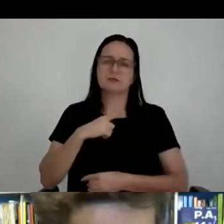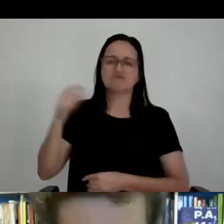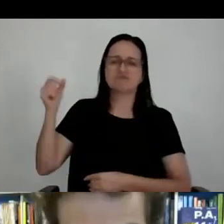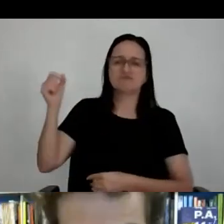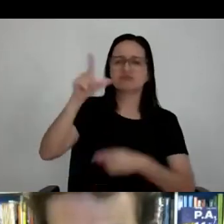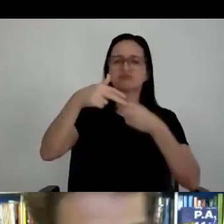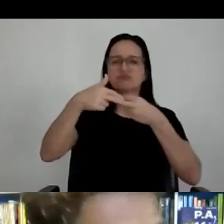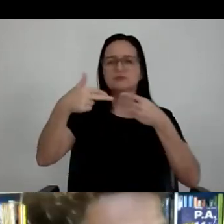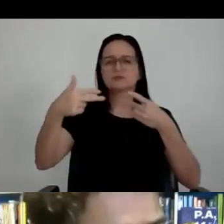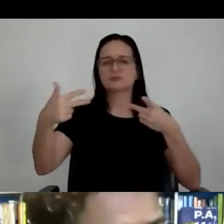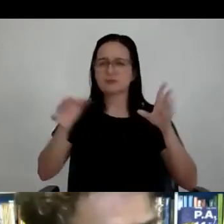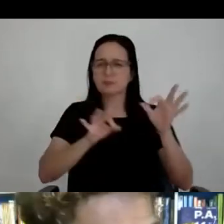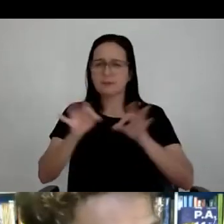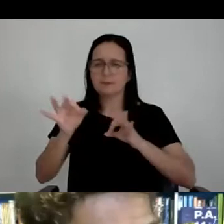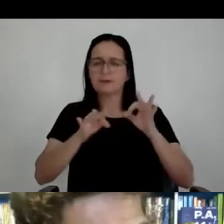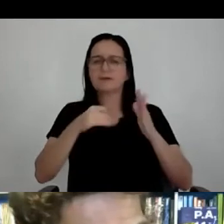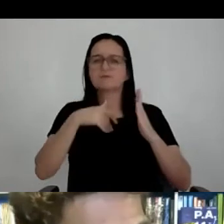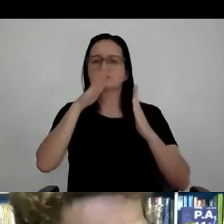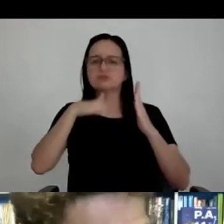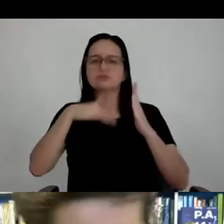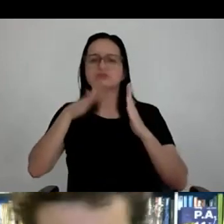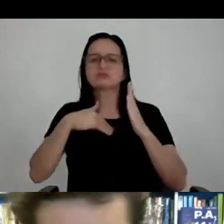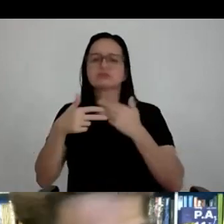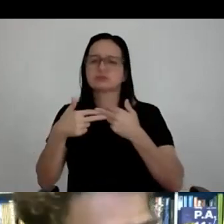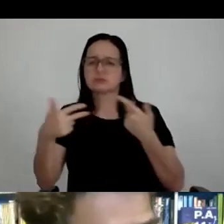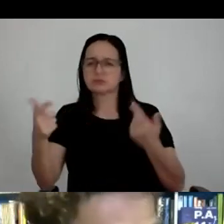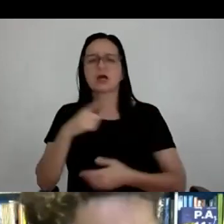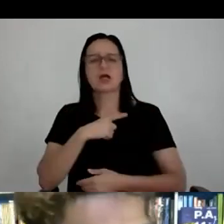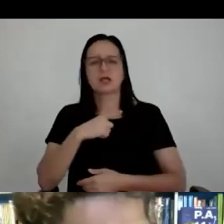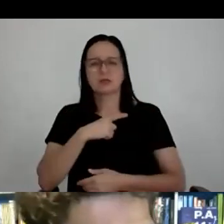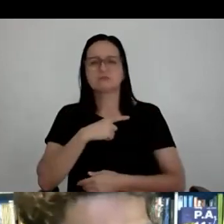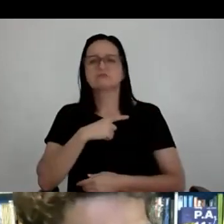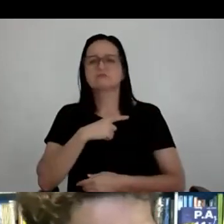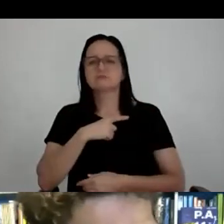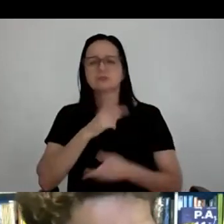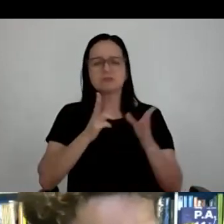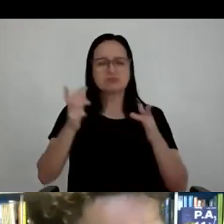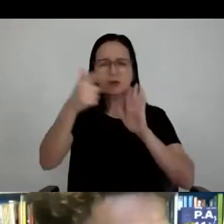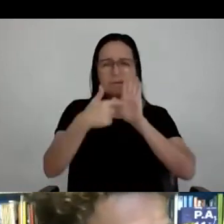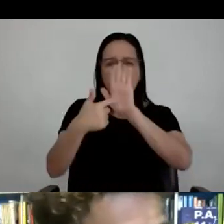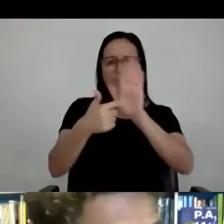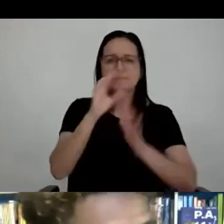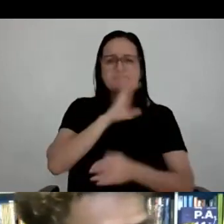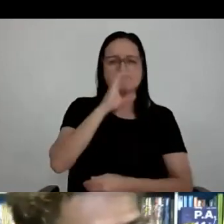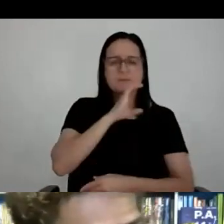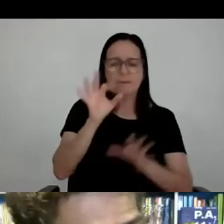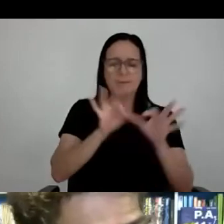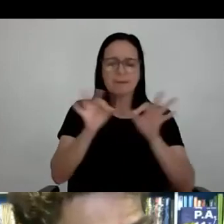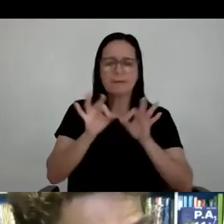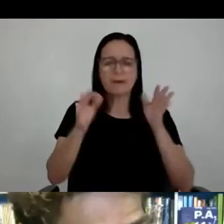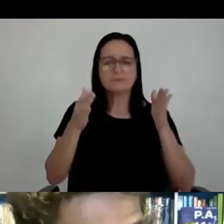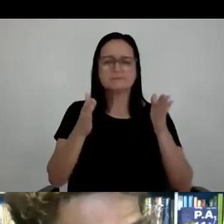revestimento de isolamento. Então, corte em raunters, só para mostrar rapidamente o processo de fabricação das peças,